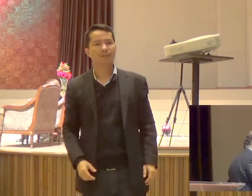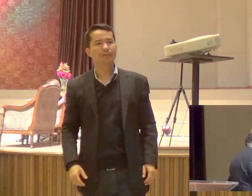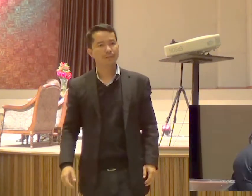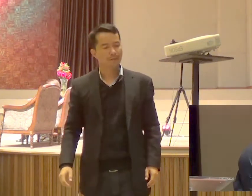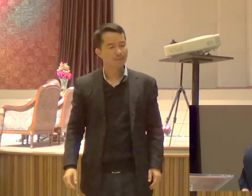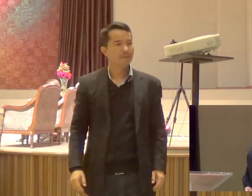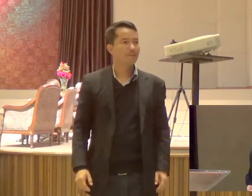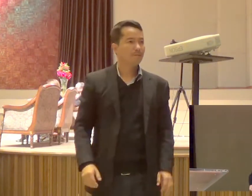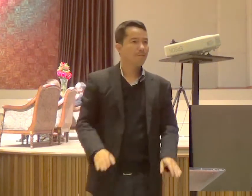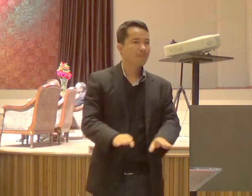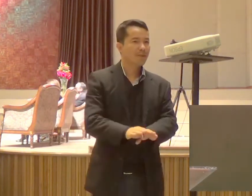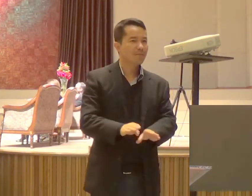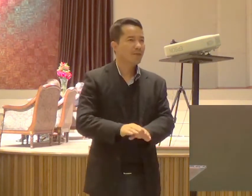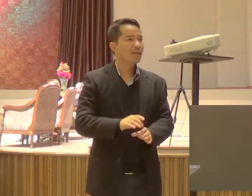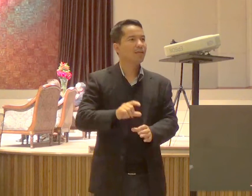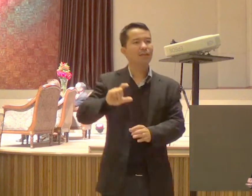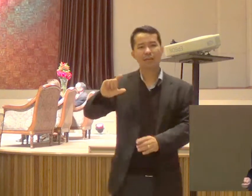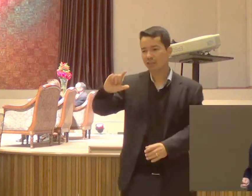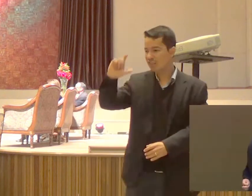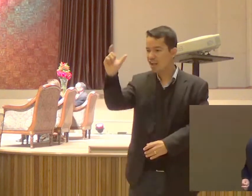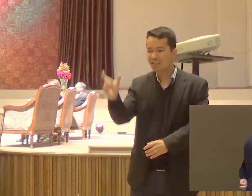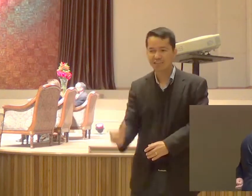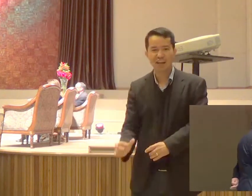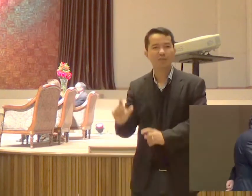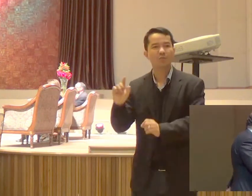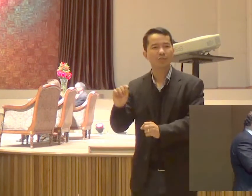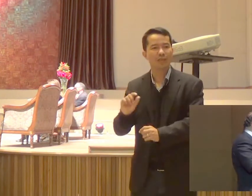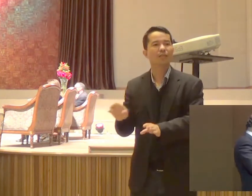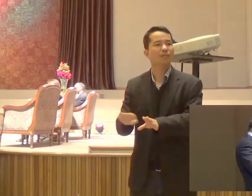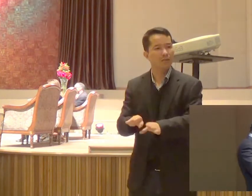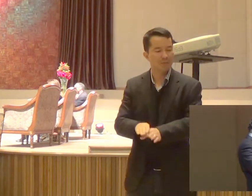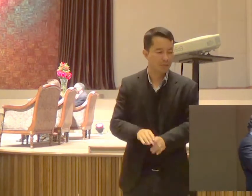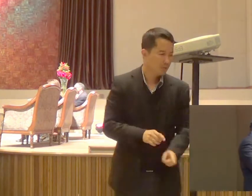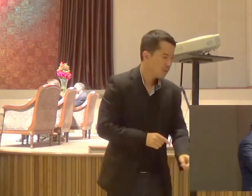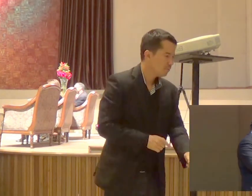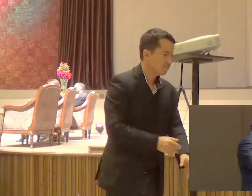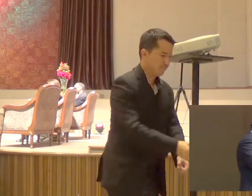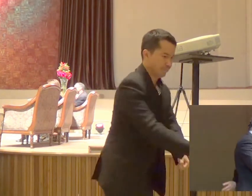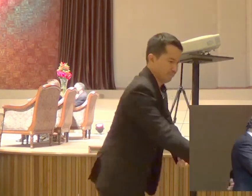E o cajado Pra apacentar as ovelhinhas E puxar Porque elas estão sempre Querendo cair no buraco